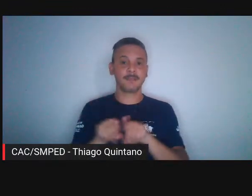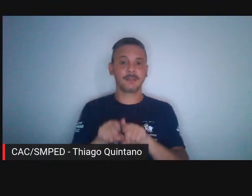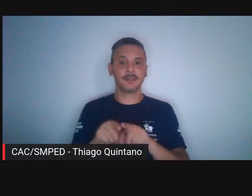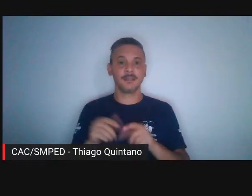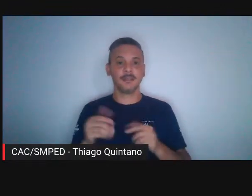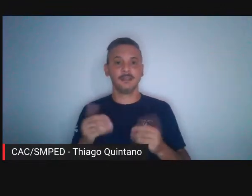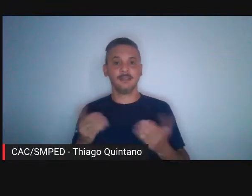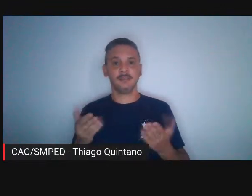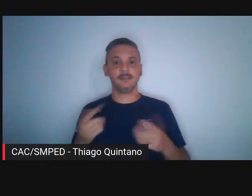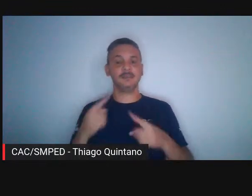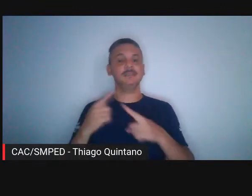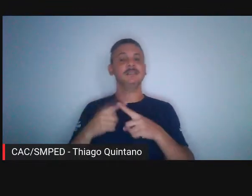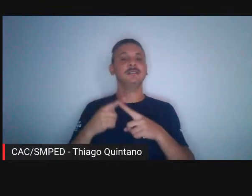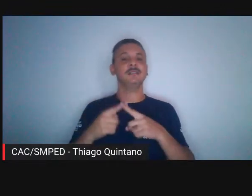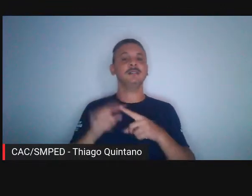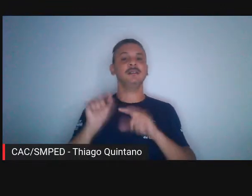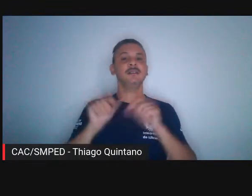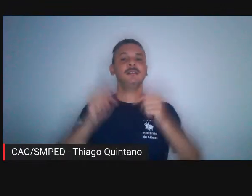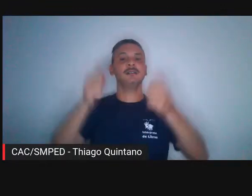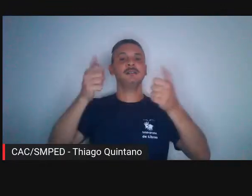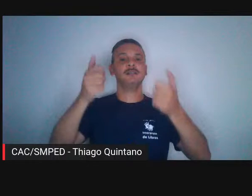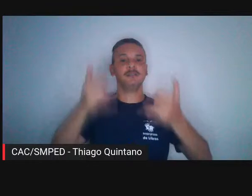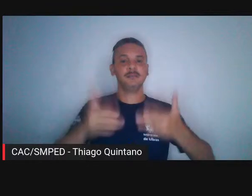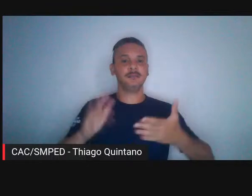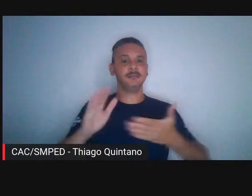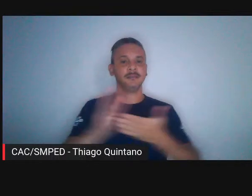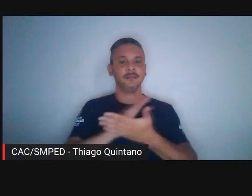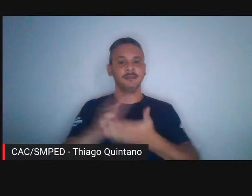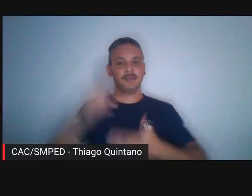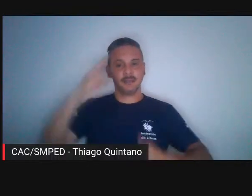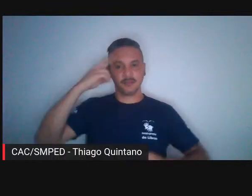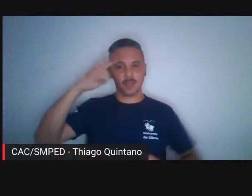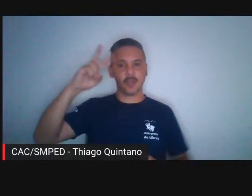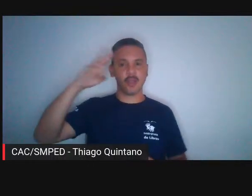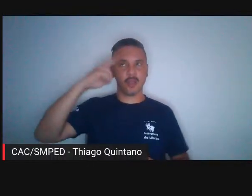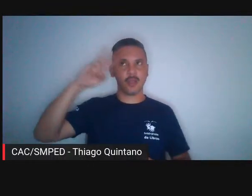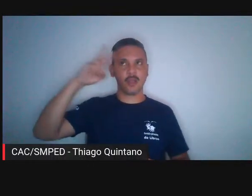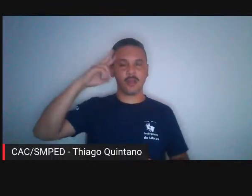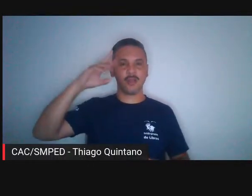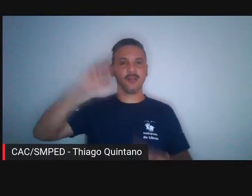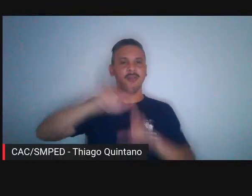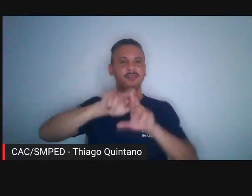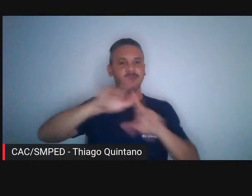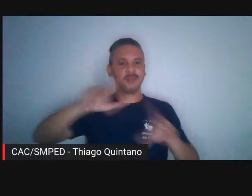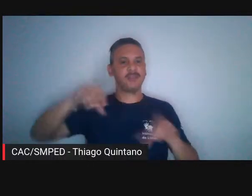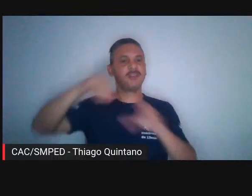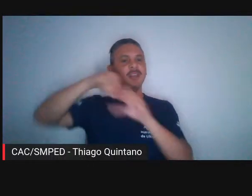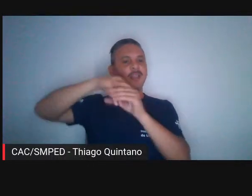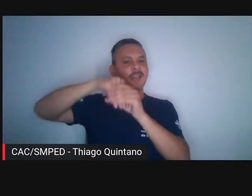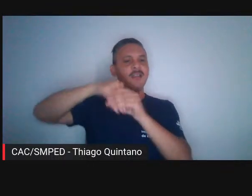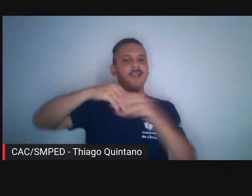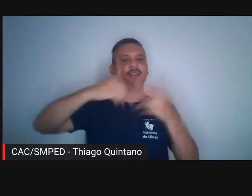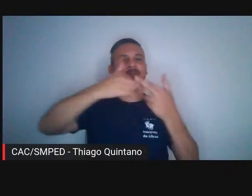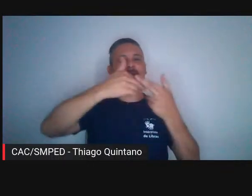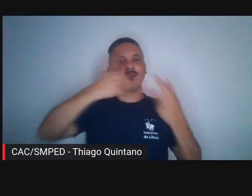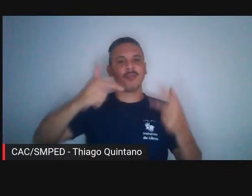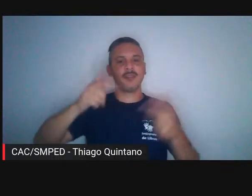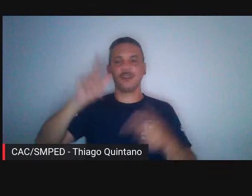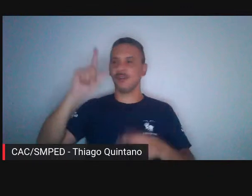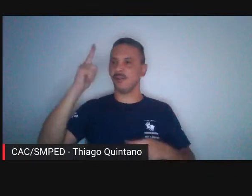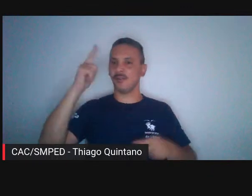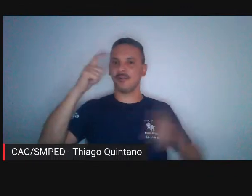porque tem muita intrahistória dentro dessa geografia, dessa